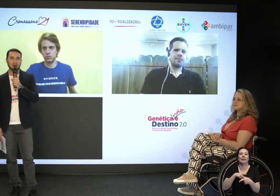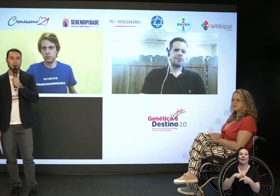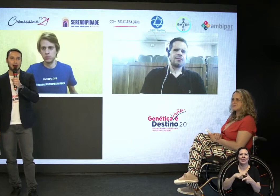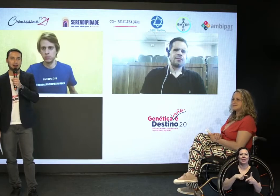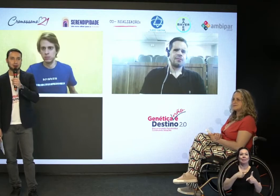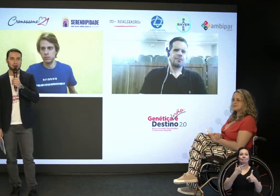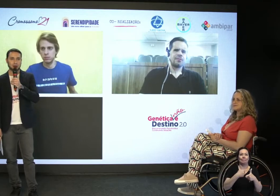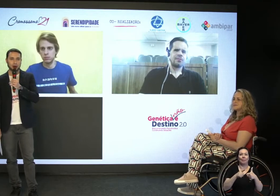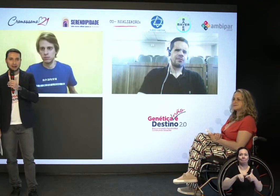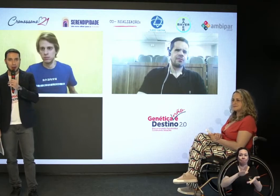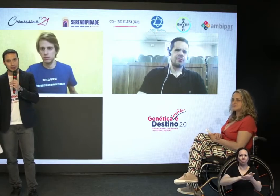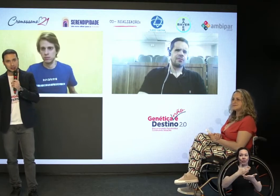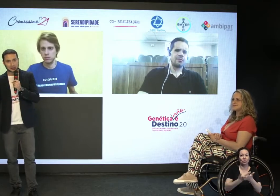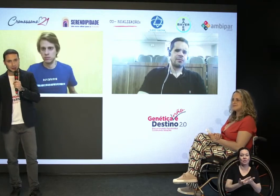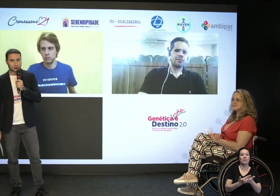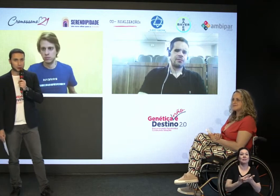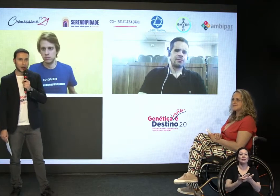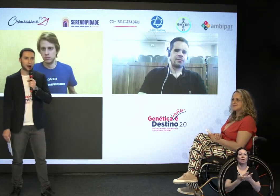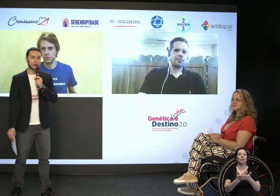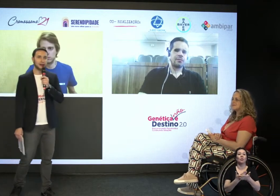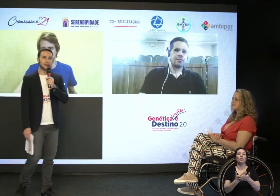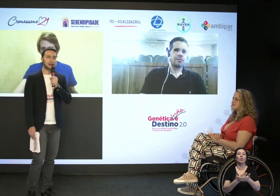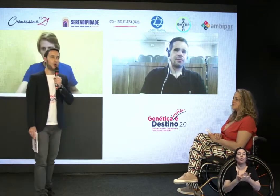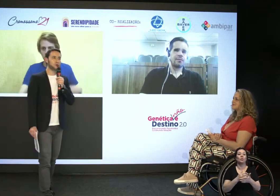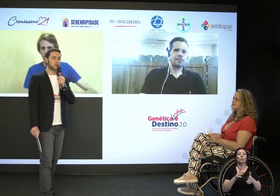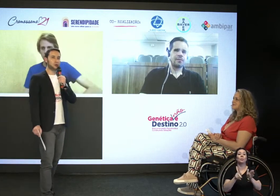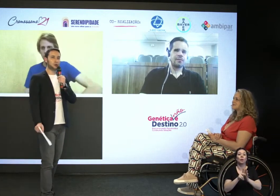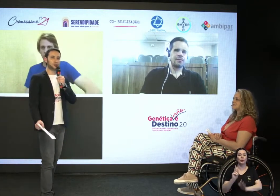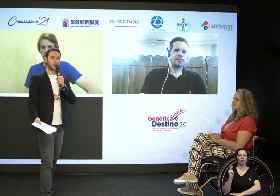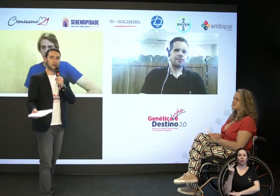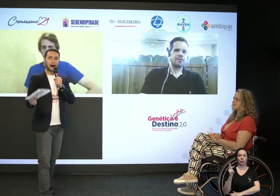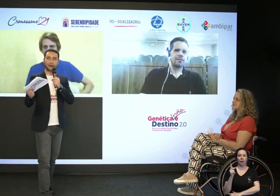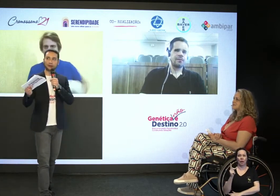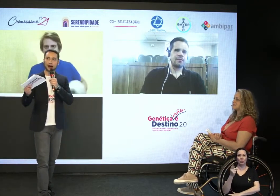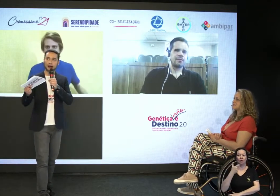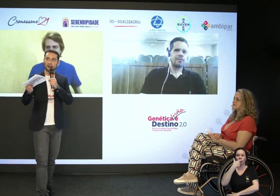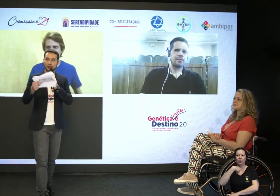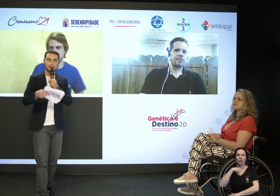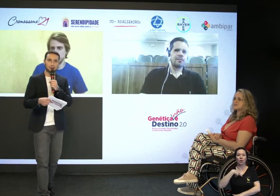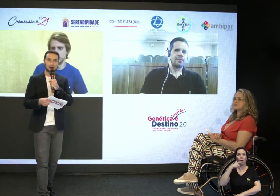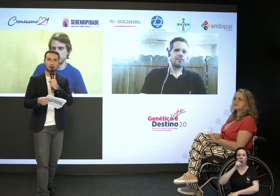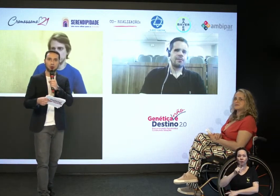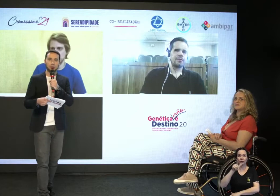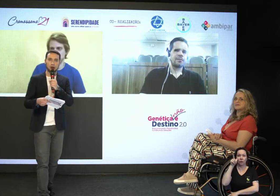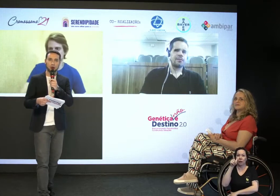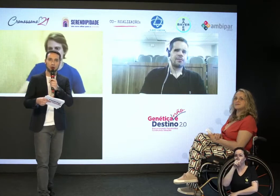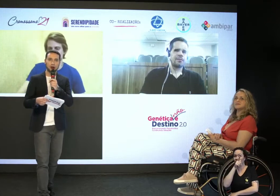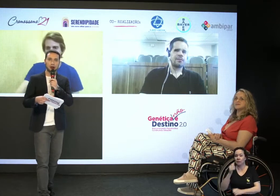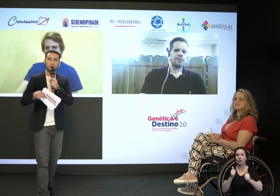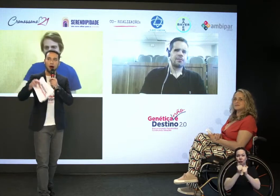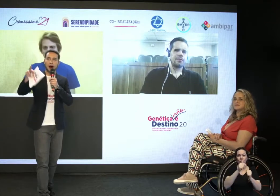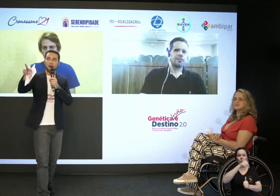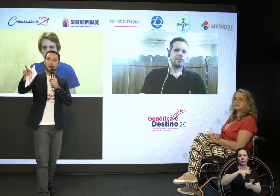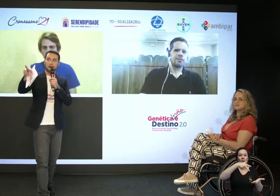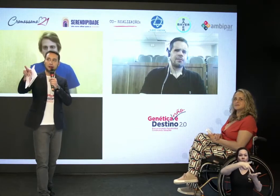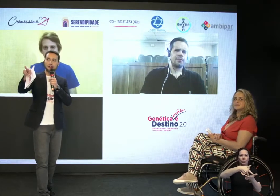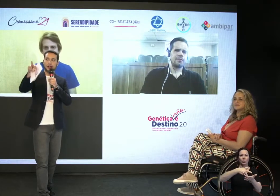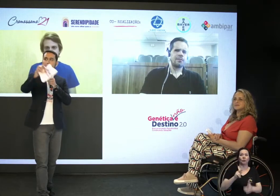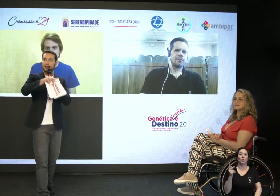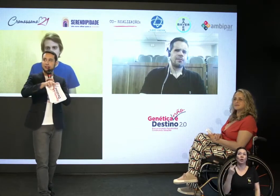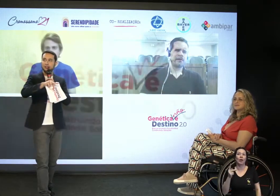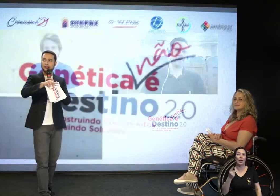com a tradução, a intérprete do Harry. Será que eu consigo chamar a Letícia para estar aqui comigo? E o Harry